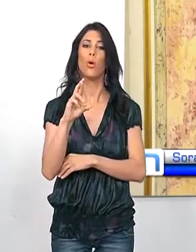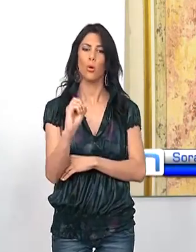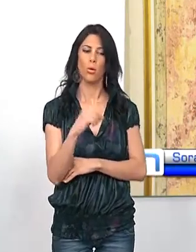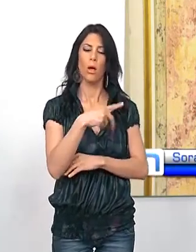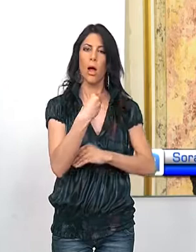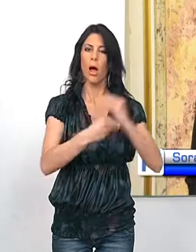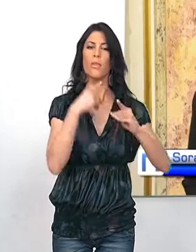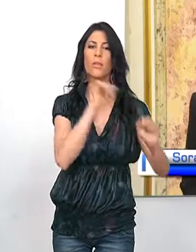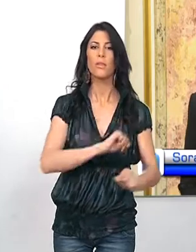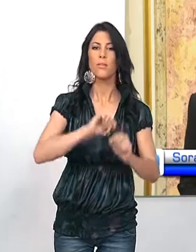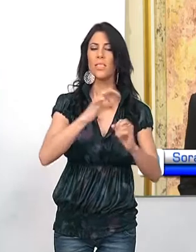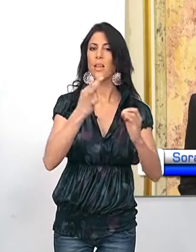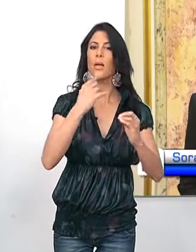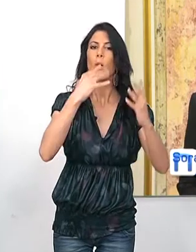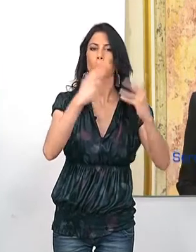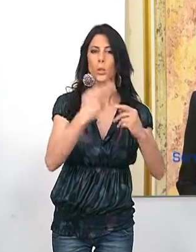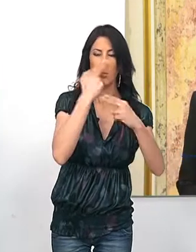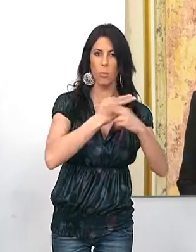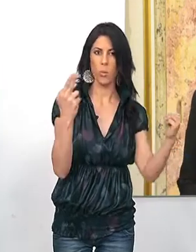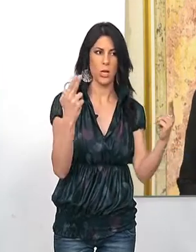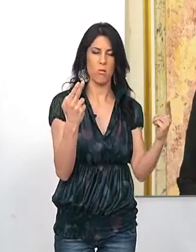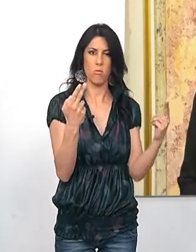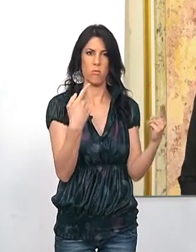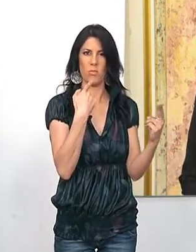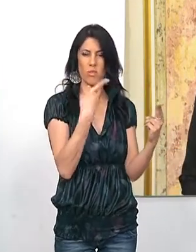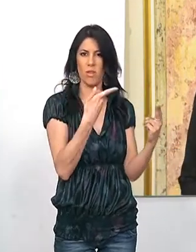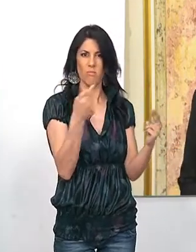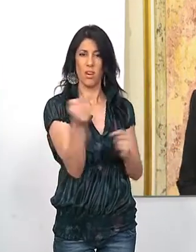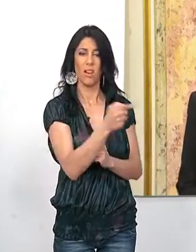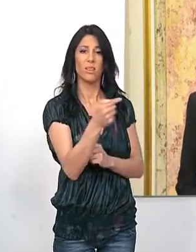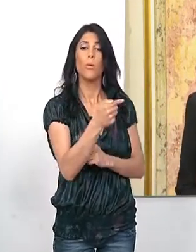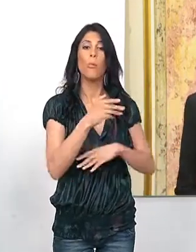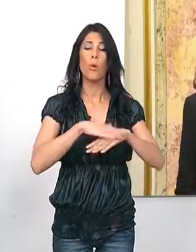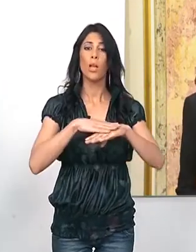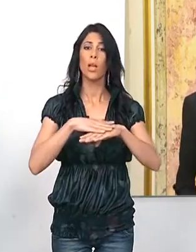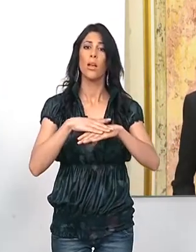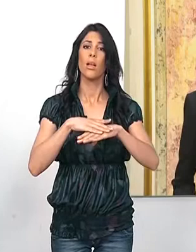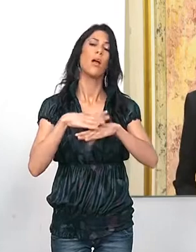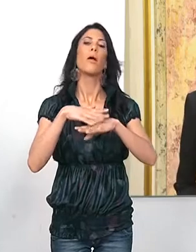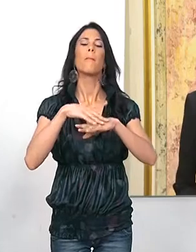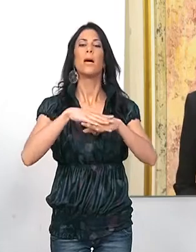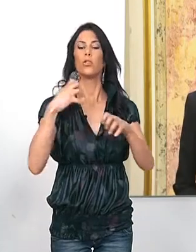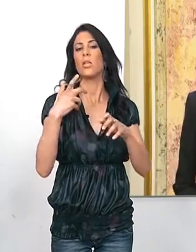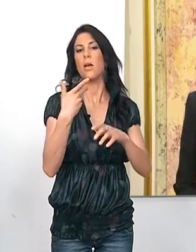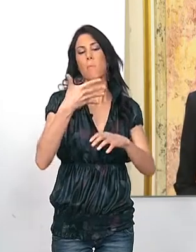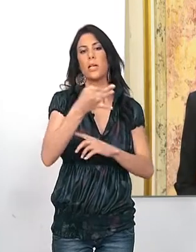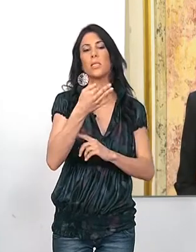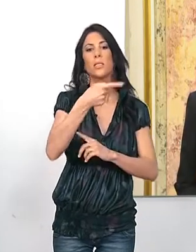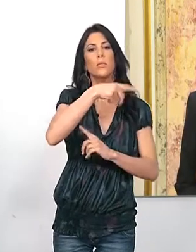de las cuentas públicas claramente decepcionante. Tengo que decirles que la mayor parte de la intervención ha